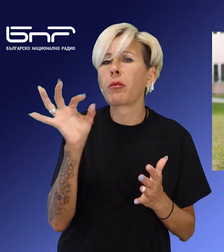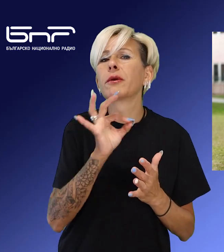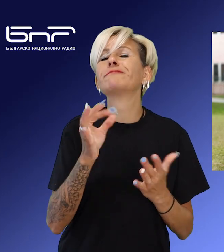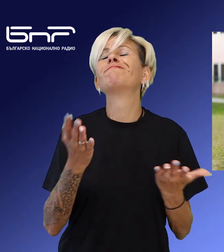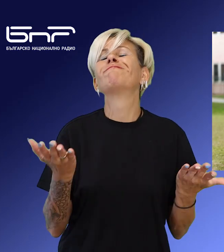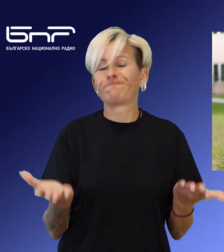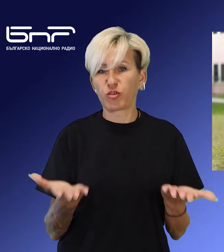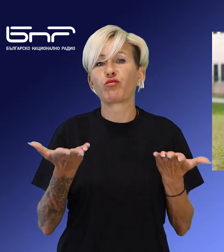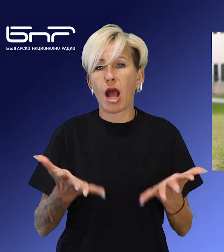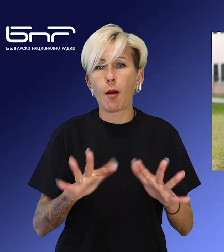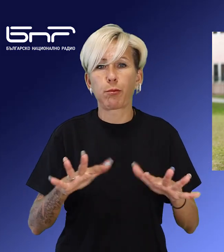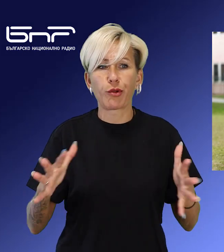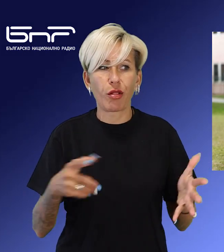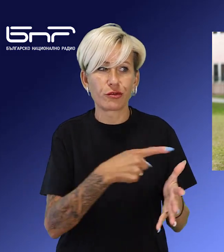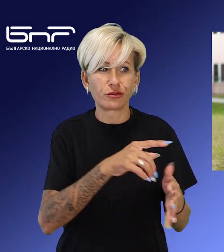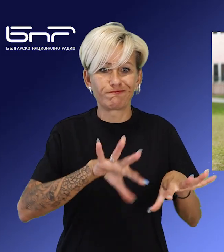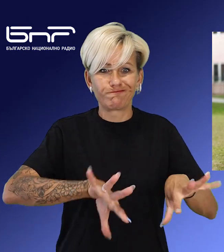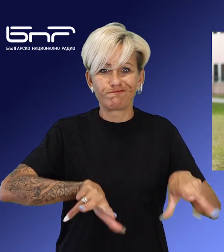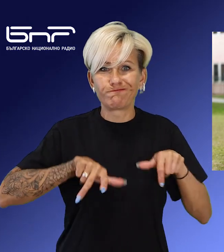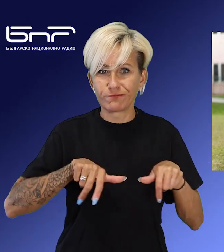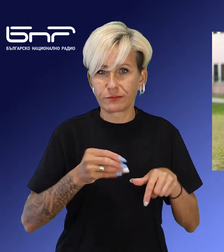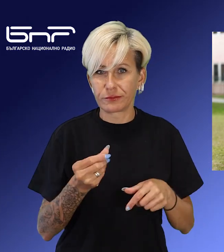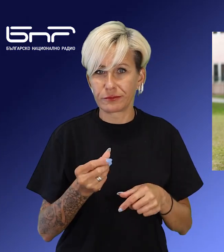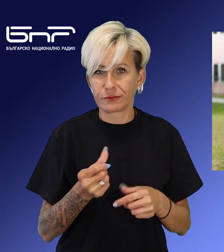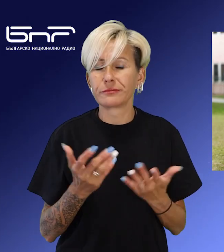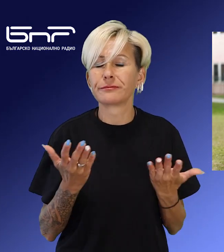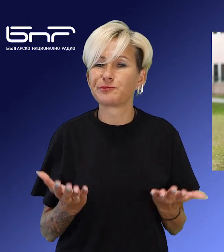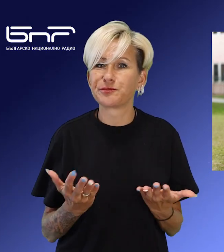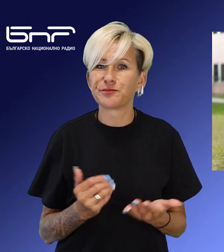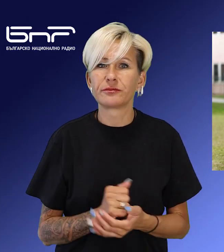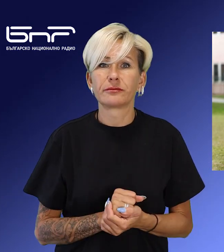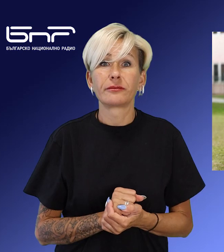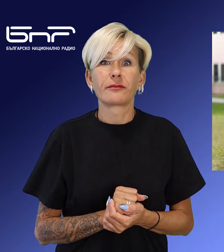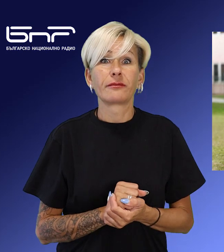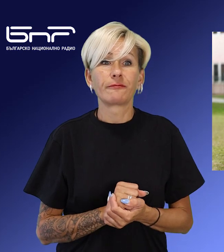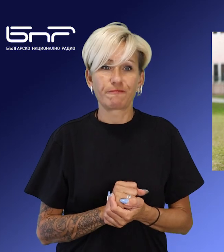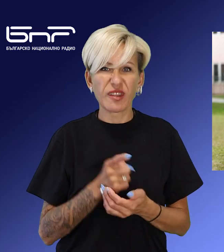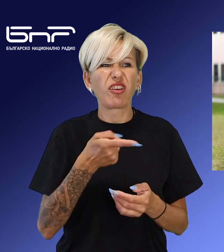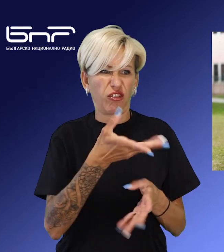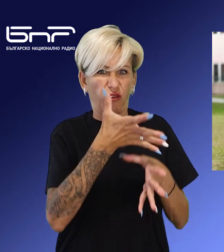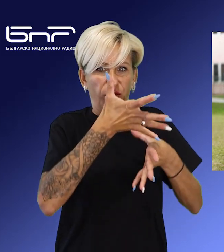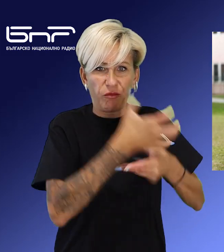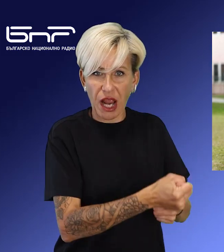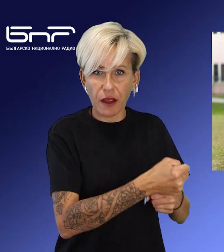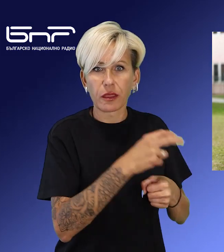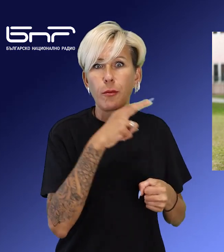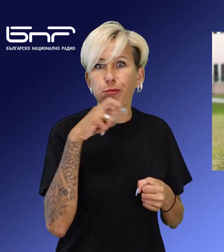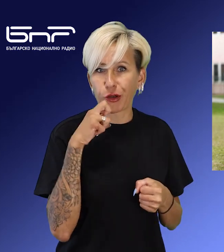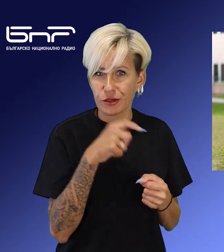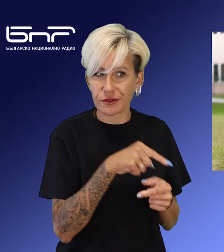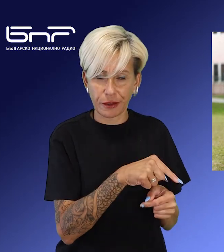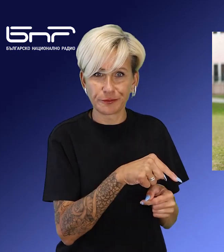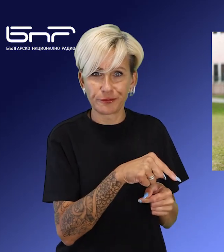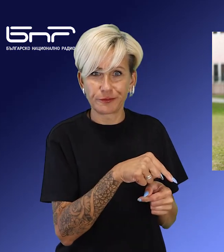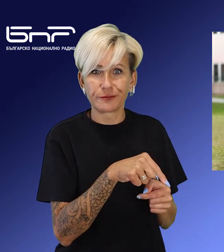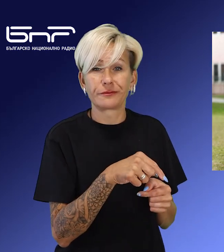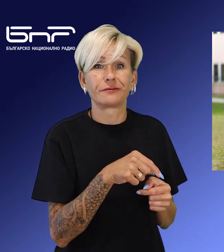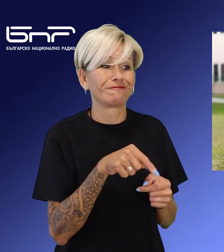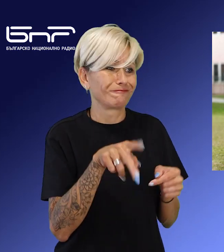въпрос дали са доволни от услугите. Тогава те си изненада заявили, че нищо не знаят. Остановено е същото е в хода на разследването,